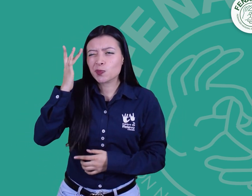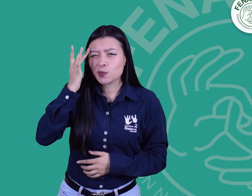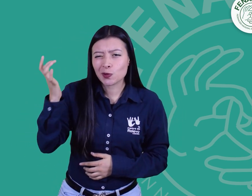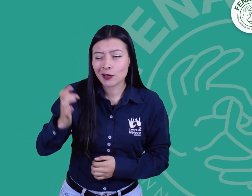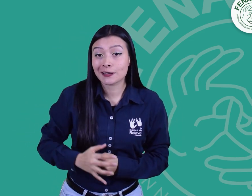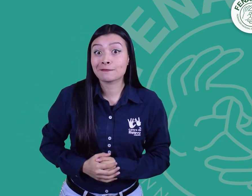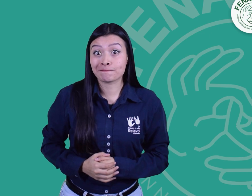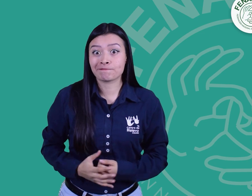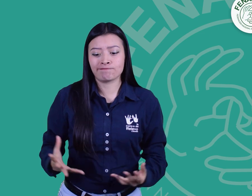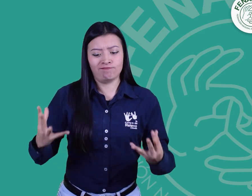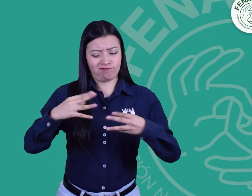cargo.